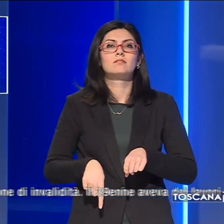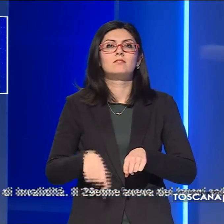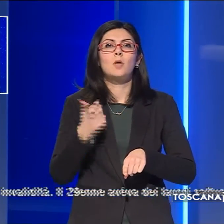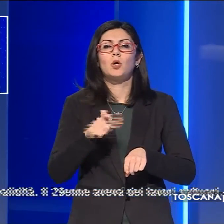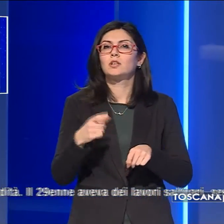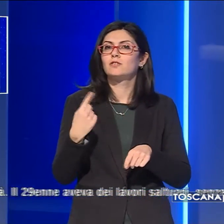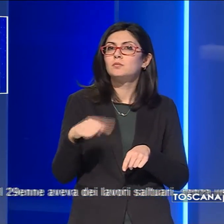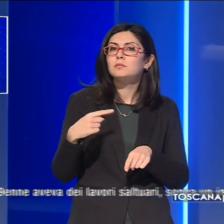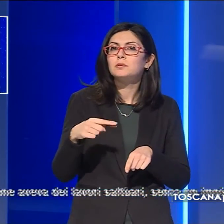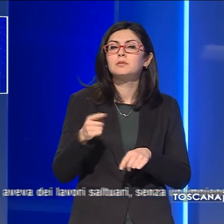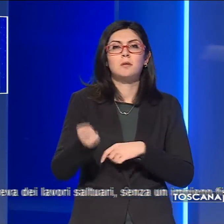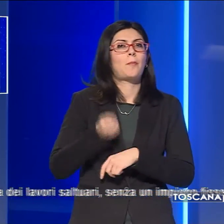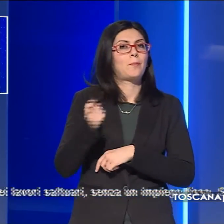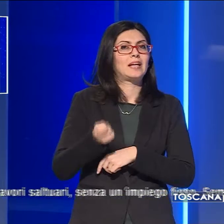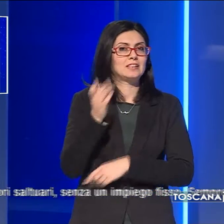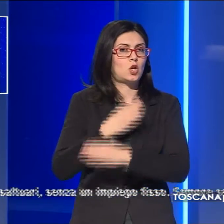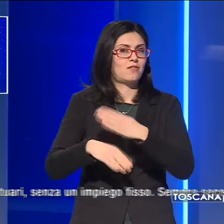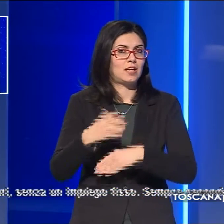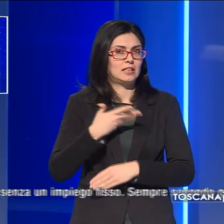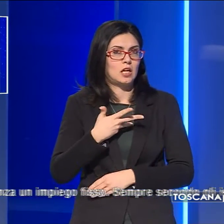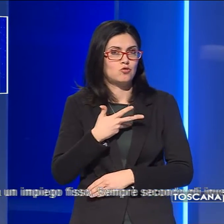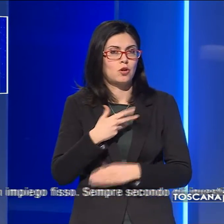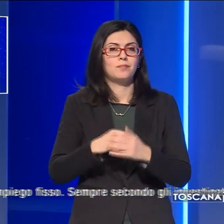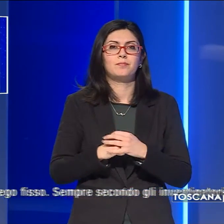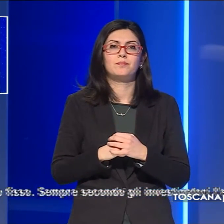inferiori e per questo motivo aveva una pensione di invalidità.